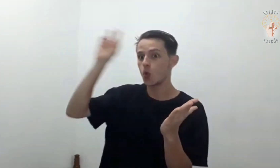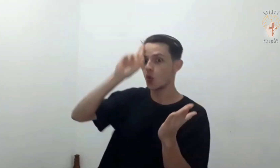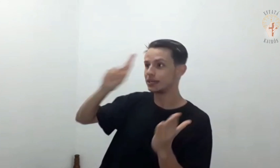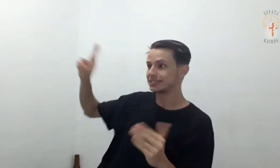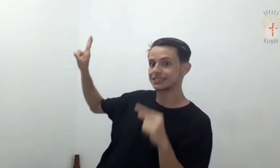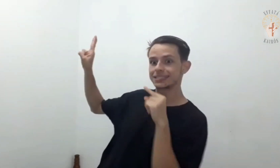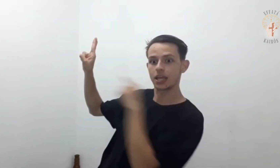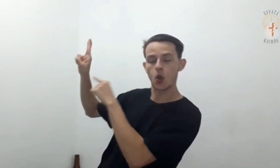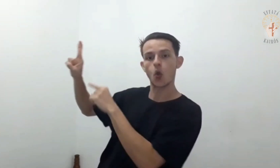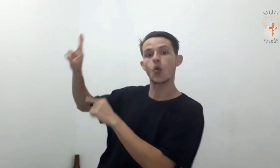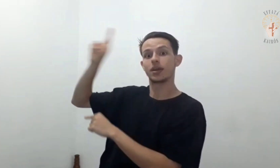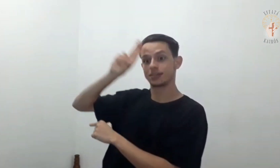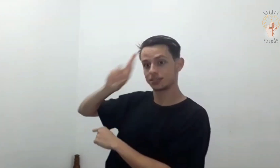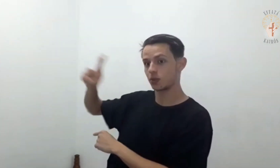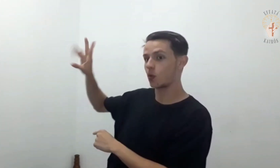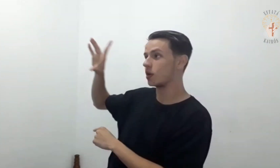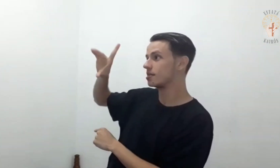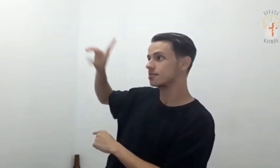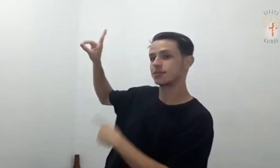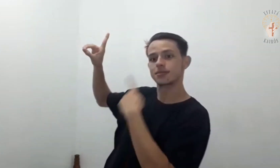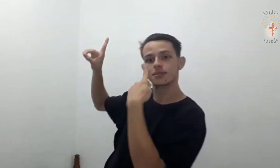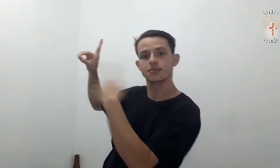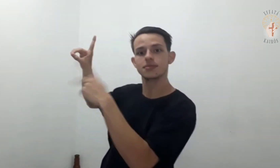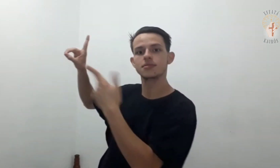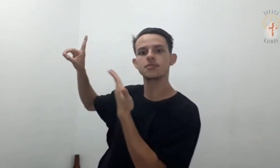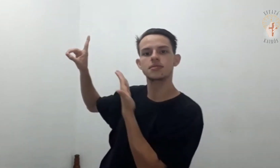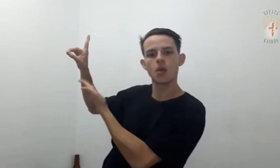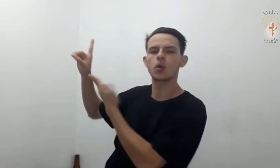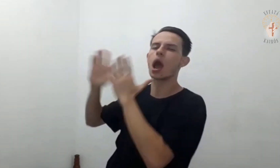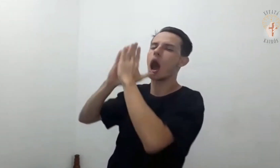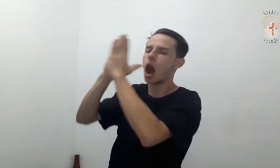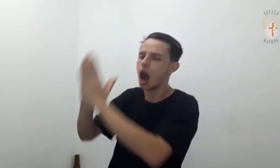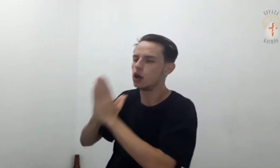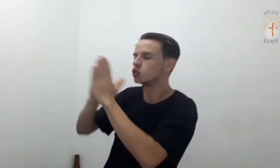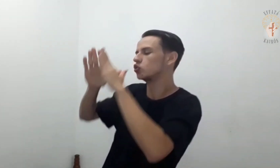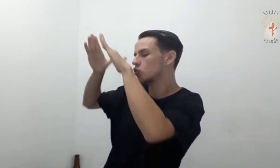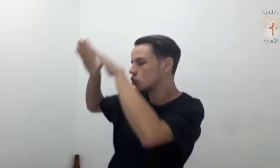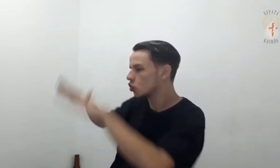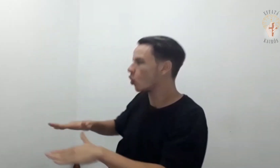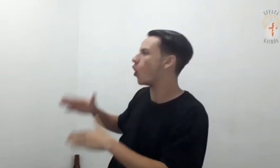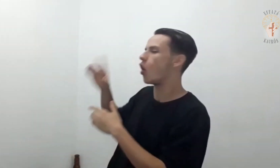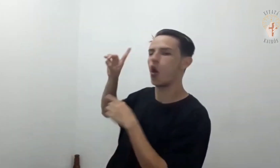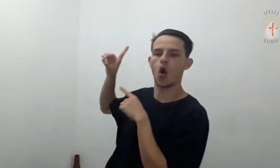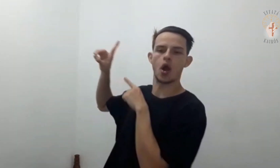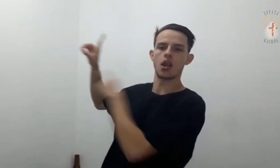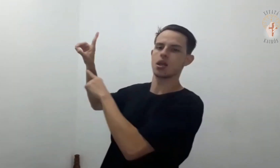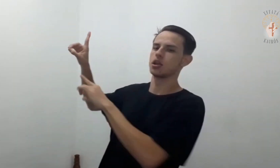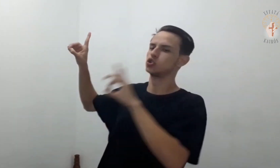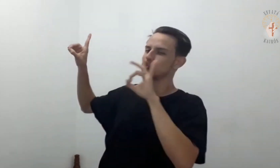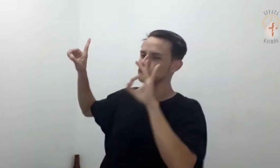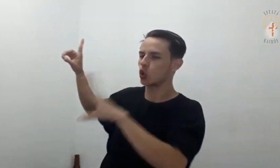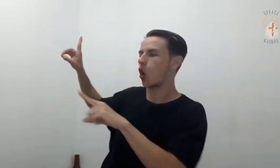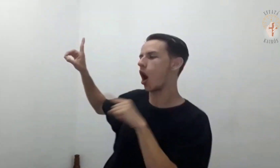Adorarás ao Senhor teu Deus E somente a ele prestarás culto